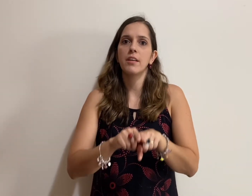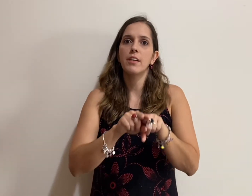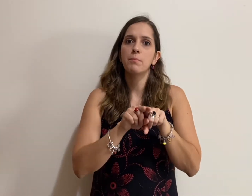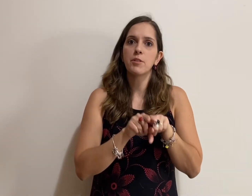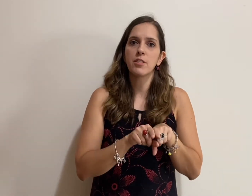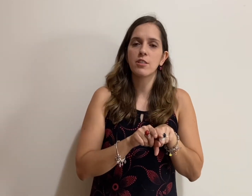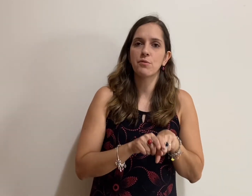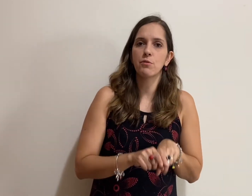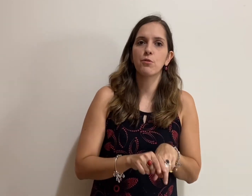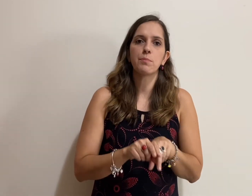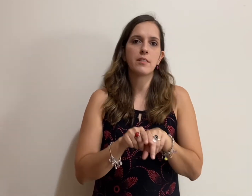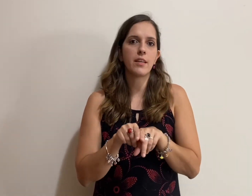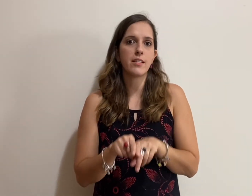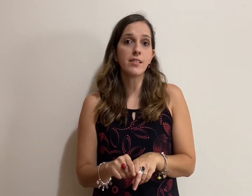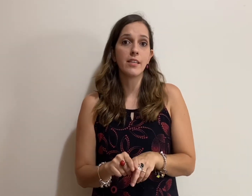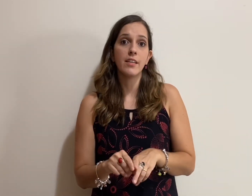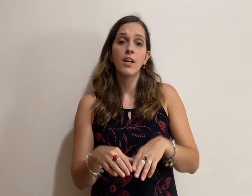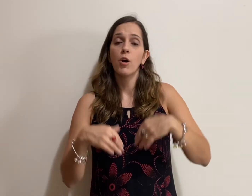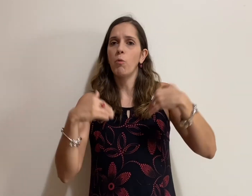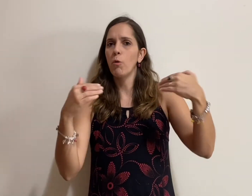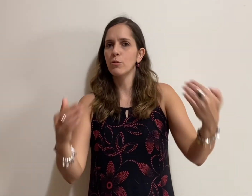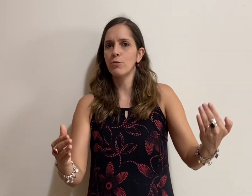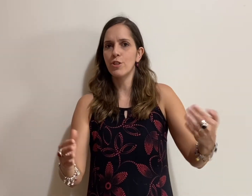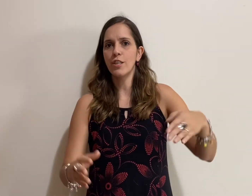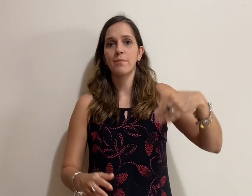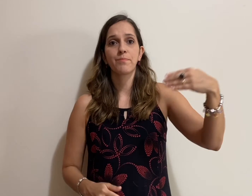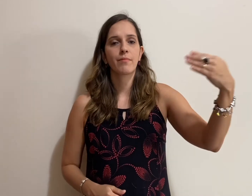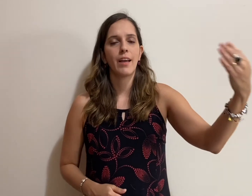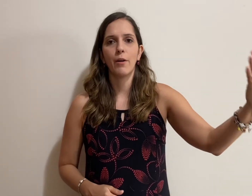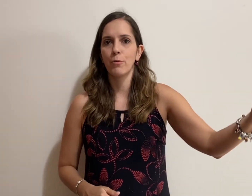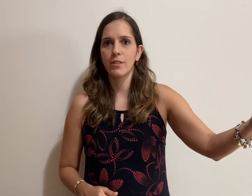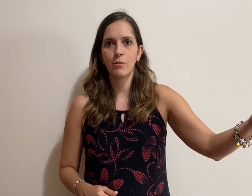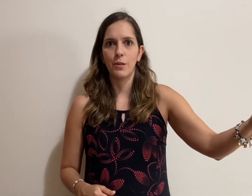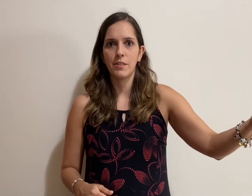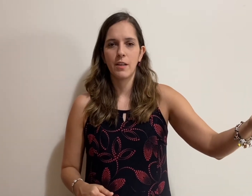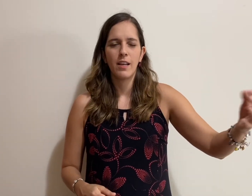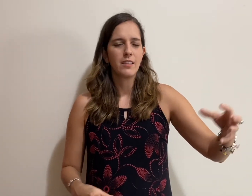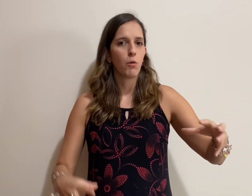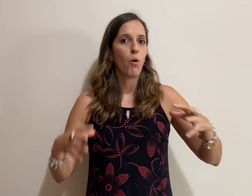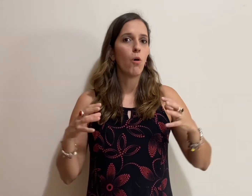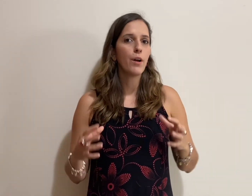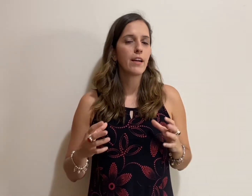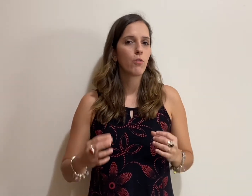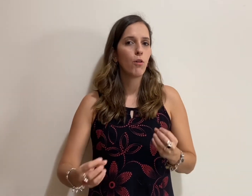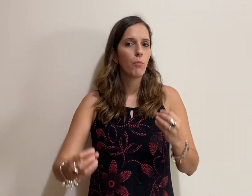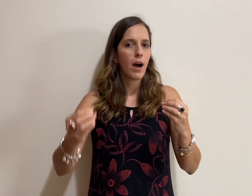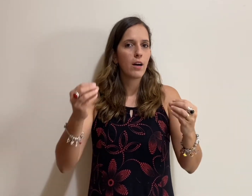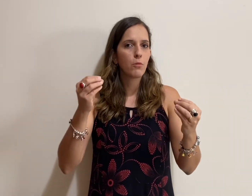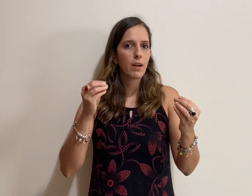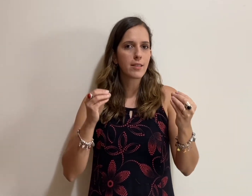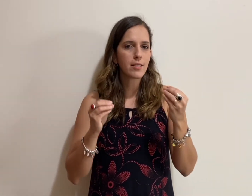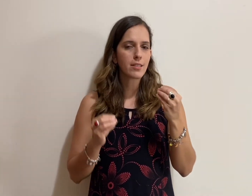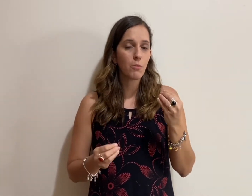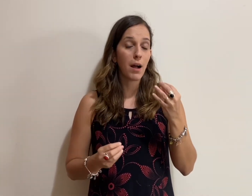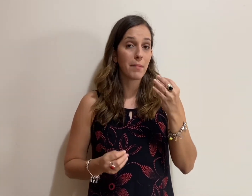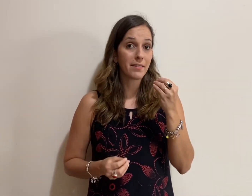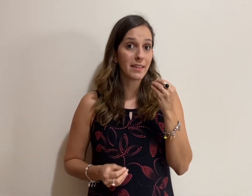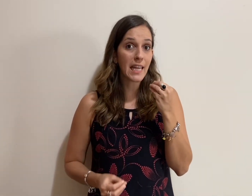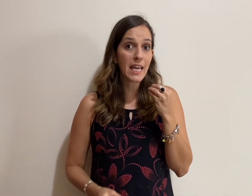Ele precisa de fogo para se aquecer. O outro dia é outra coisa. Então, olha como a angulação, a maneira